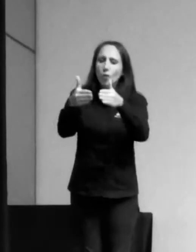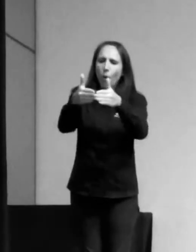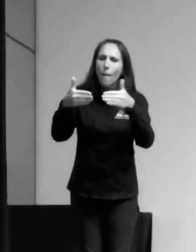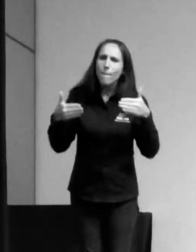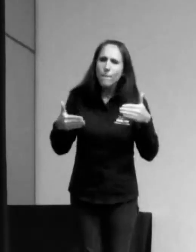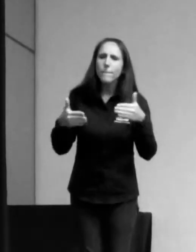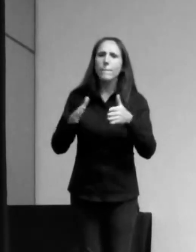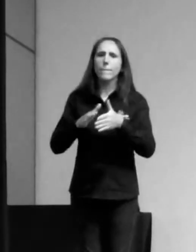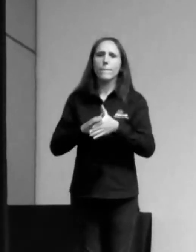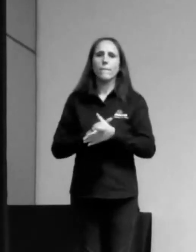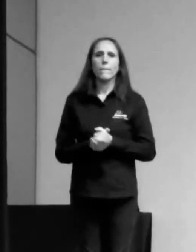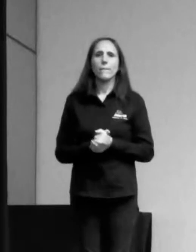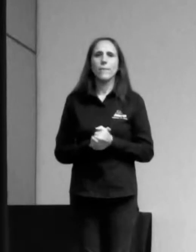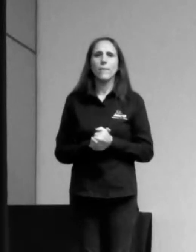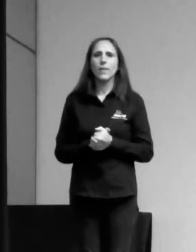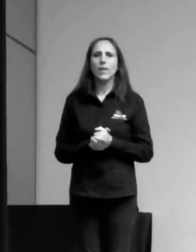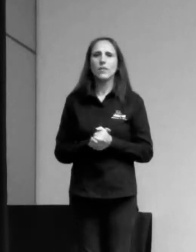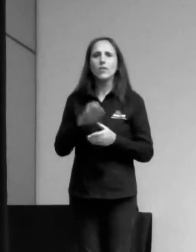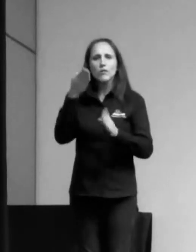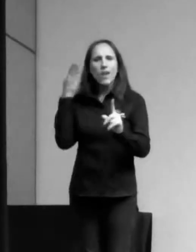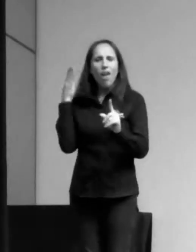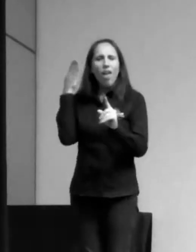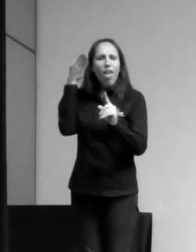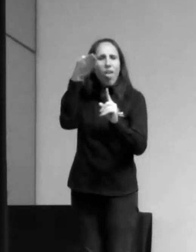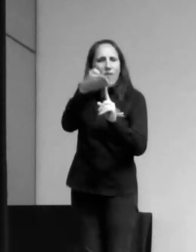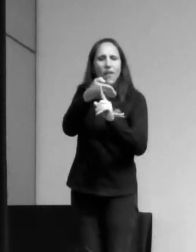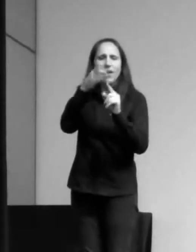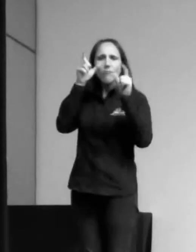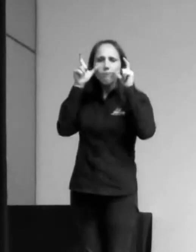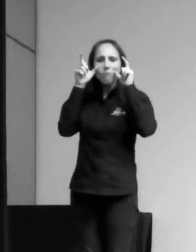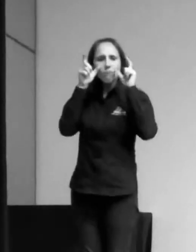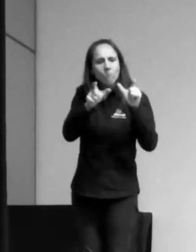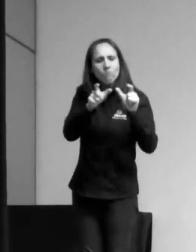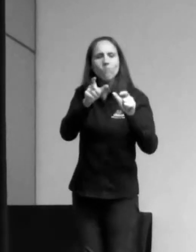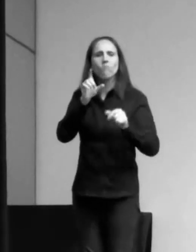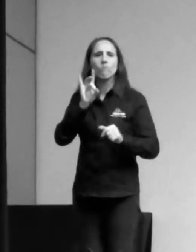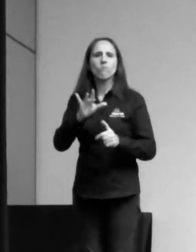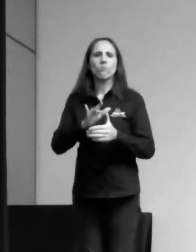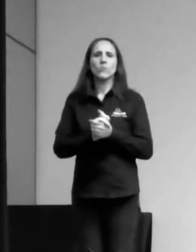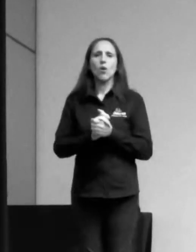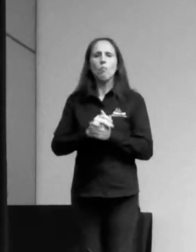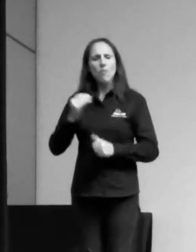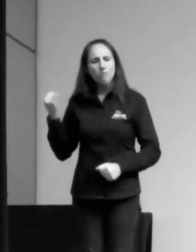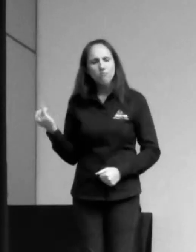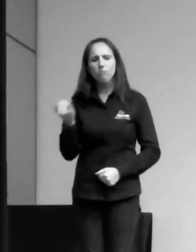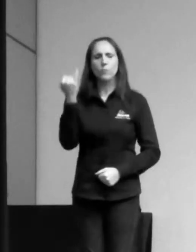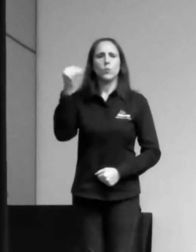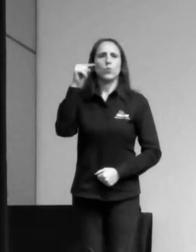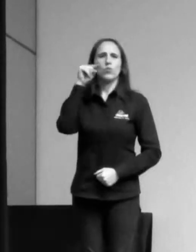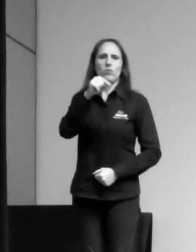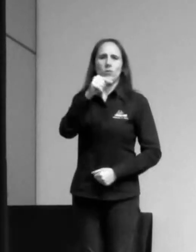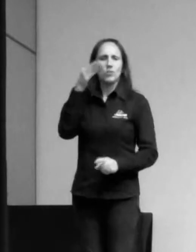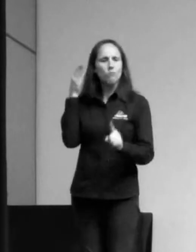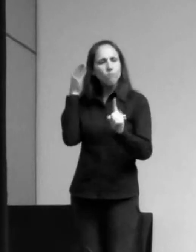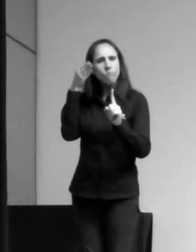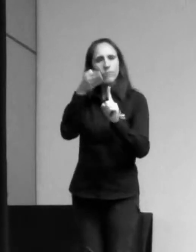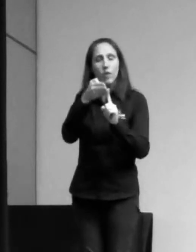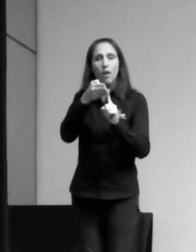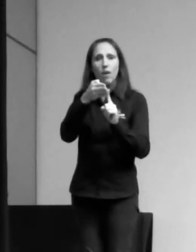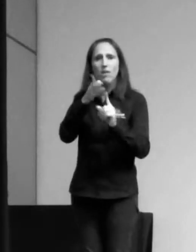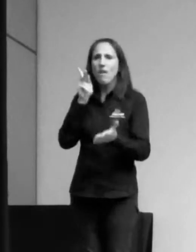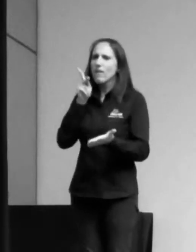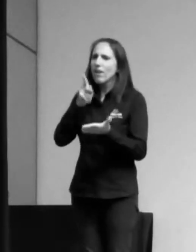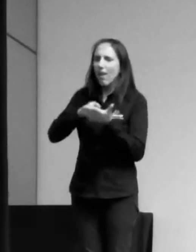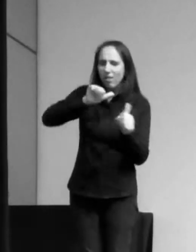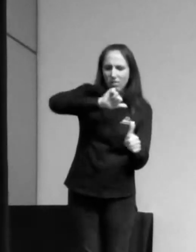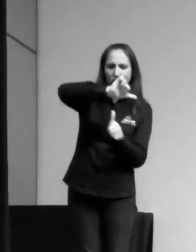concentrem nas referências. Porque são referências fundamentais. São verdadeiras